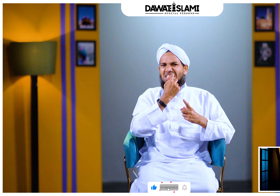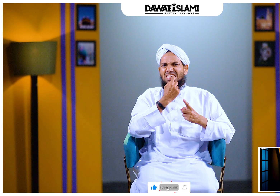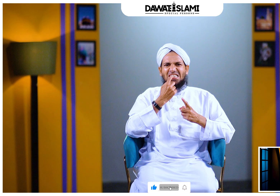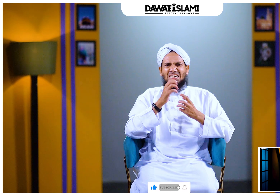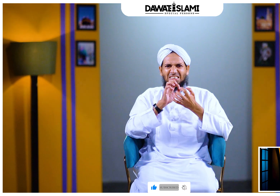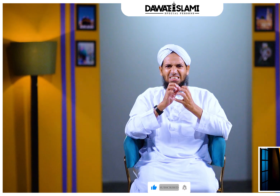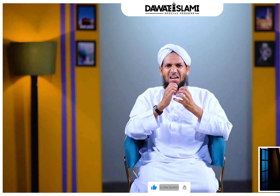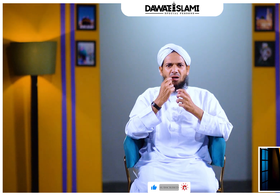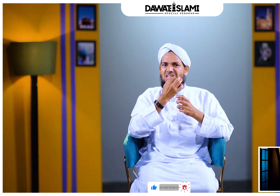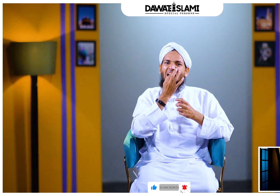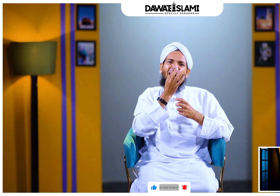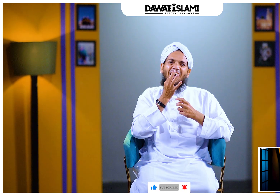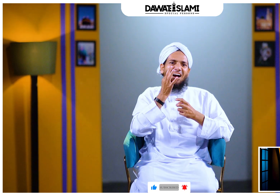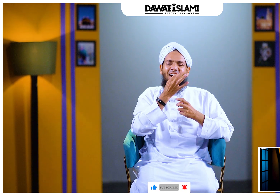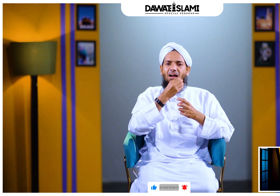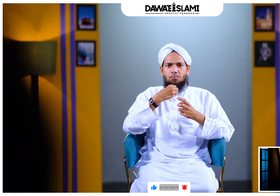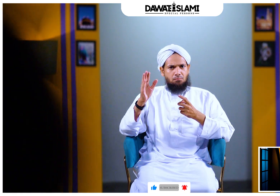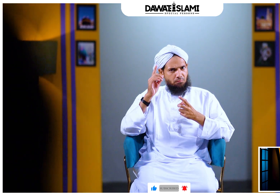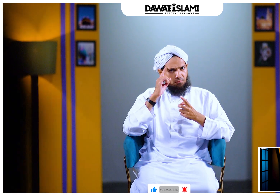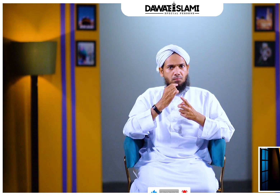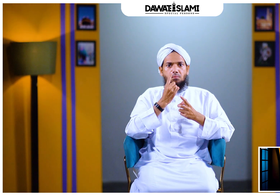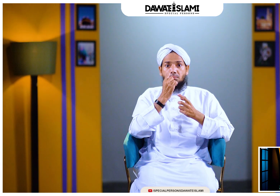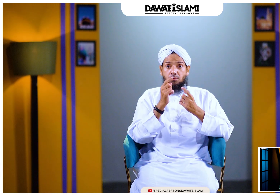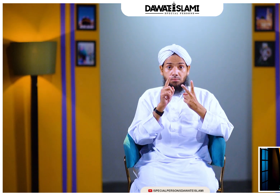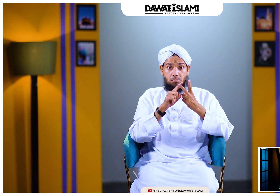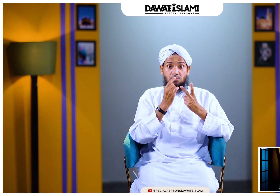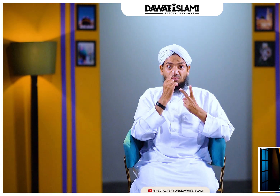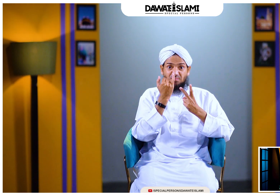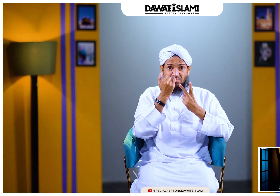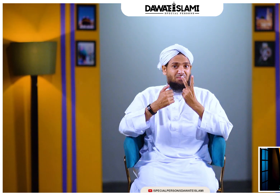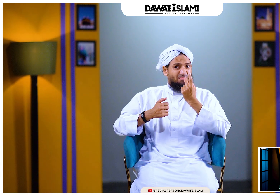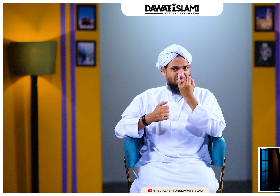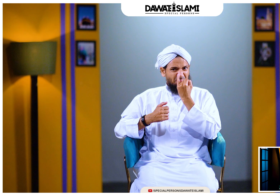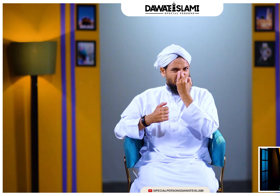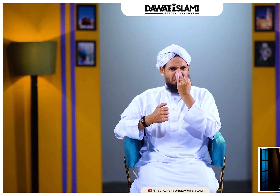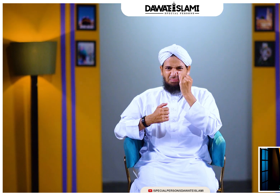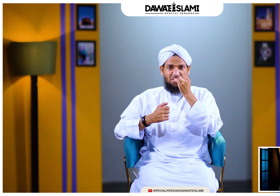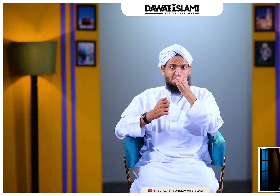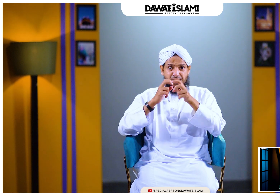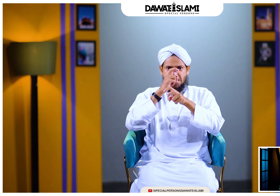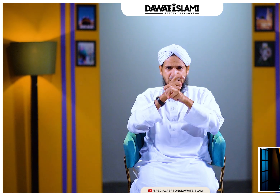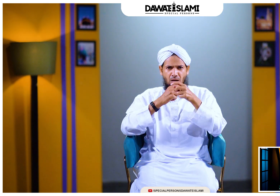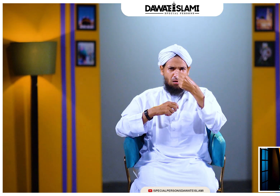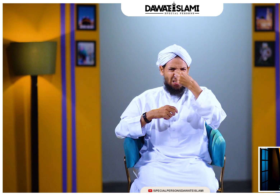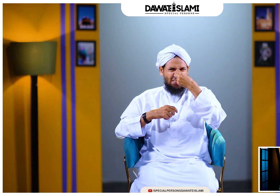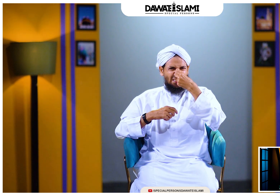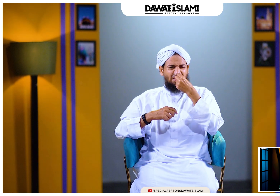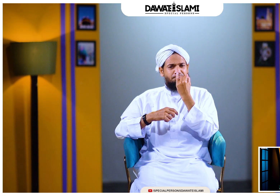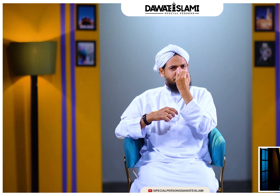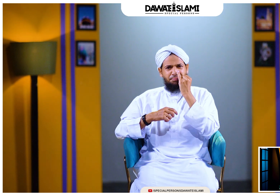ذرات وغیرہ ہوں تو ان کو چھڑانا ضروری ہے ناک جہاں تک نرم جگہ ہے یعنی سخت ہڈی کے شروع تک دھلنا لازمی ہے